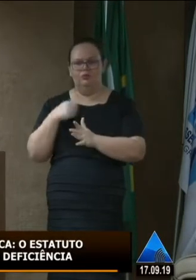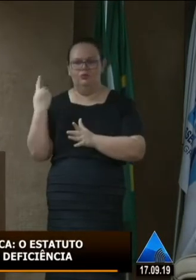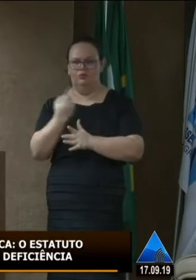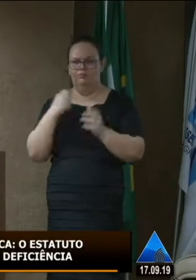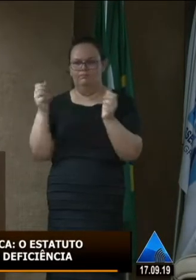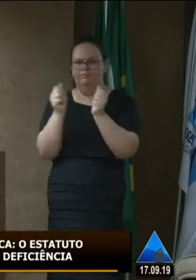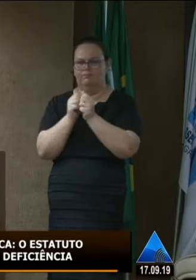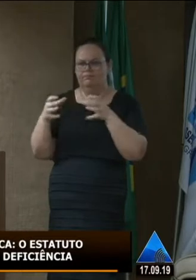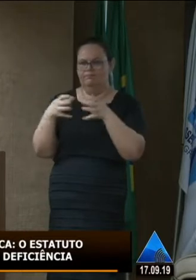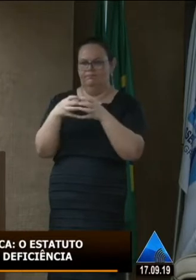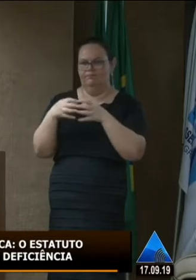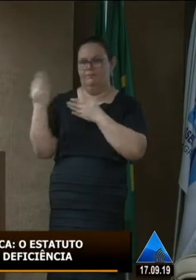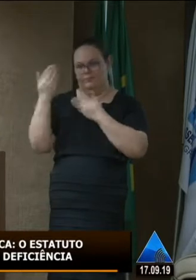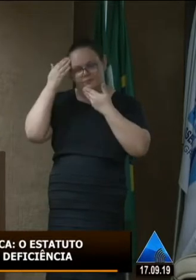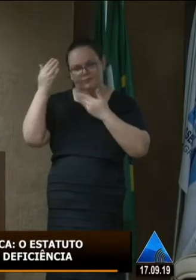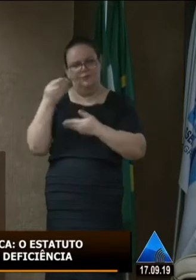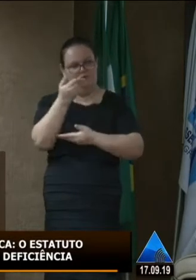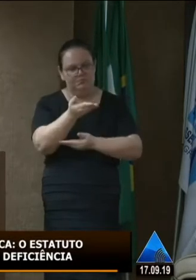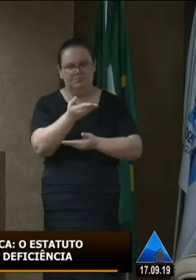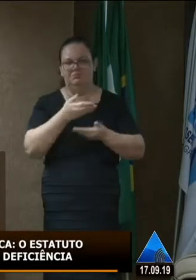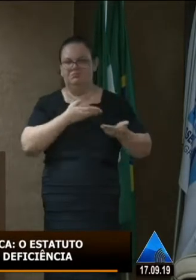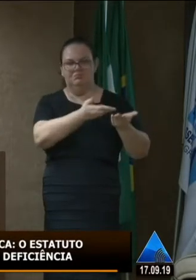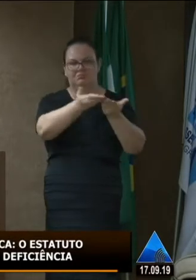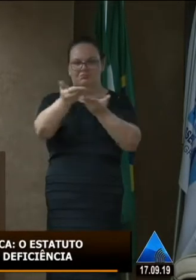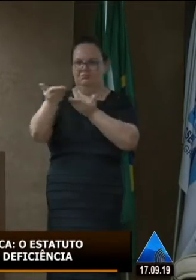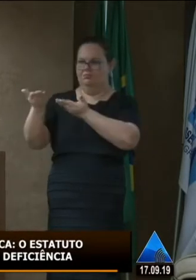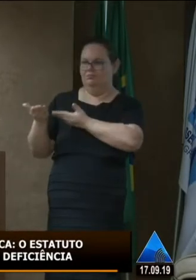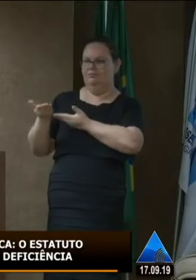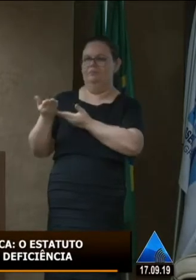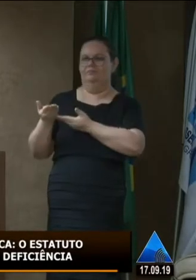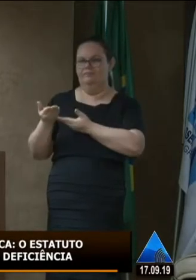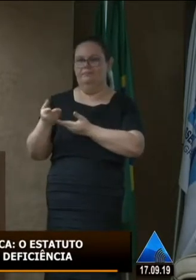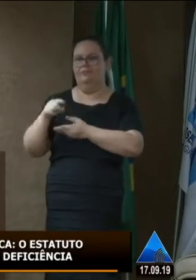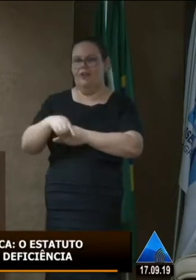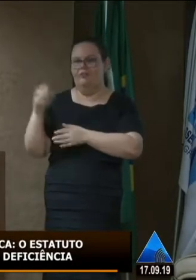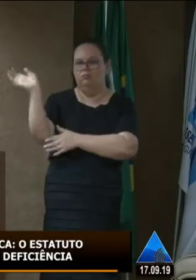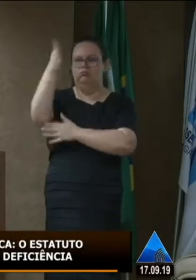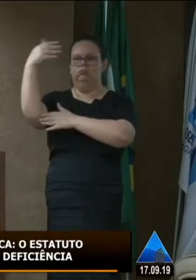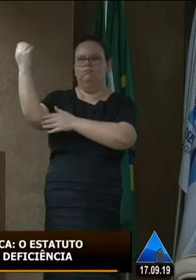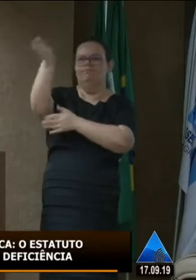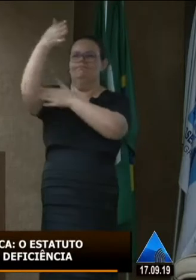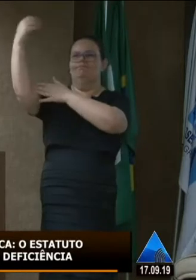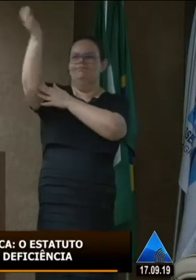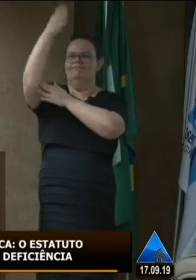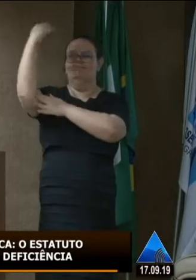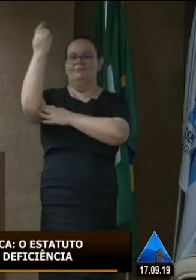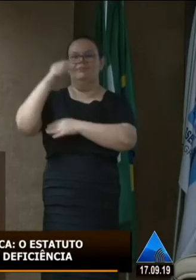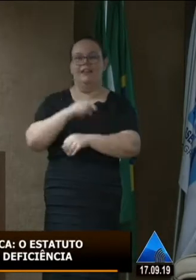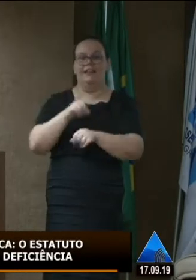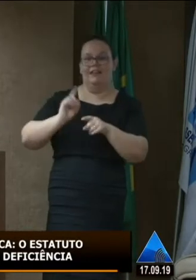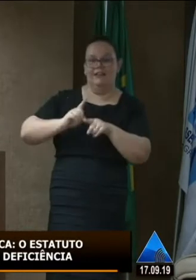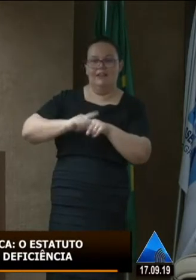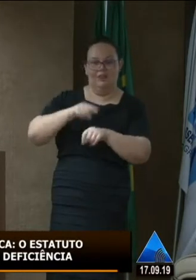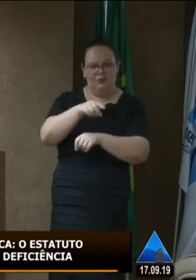então aqui eu venho agradecer a você agradecer a todos que estão levantando essa bandeira e quando o senhor se